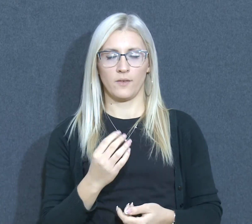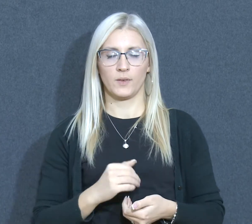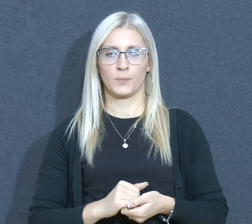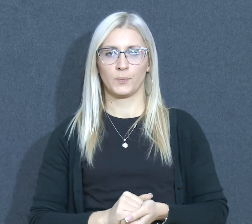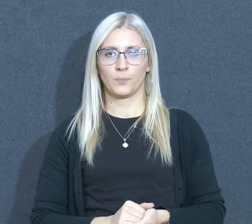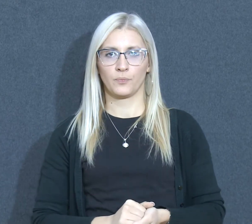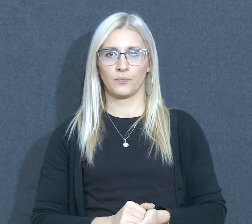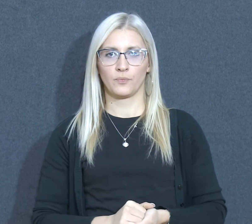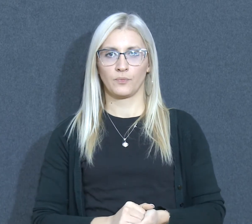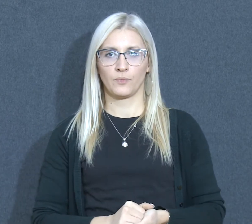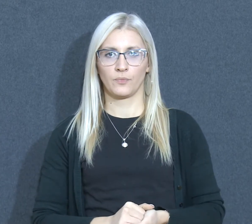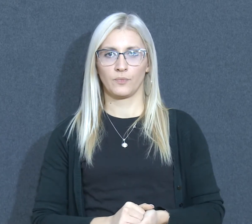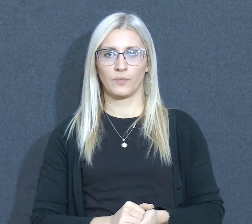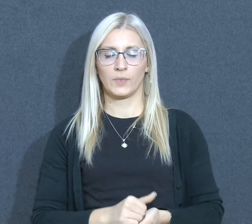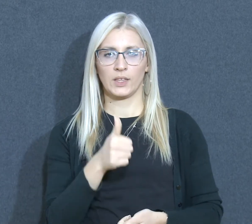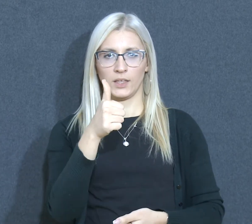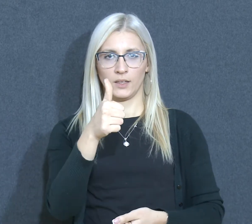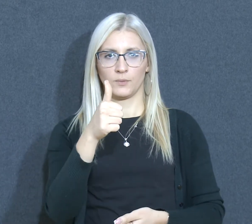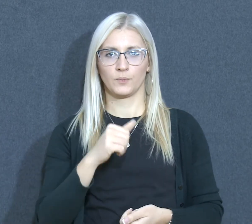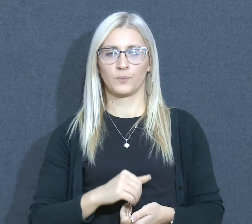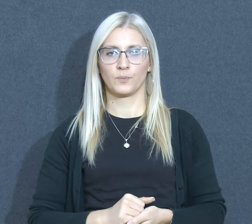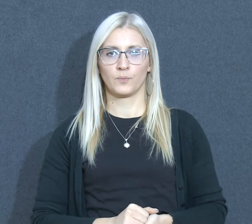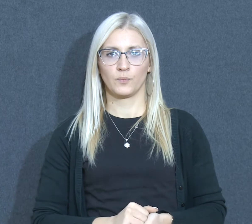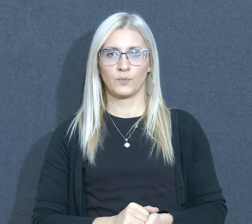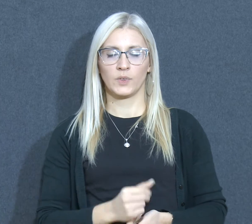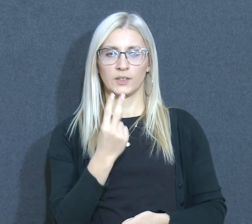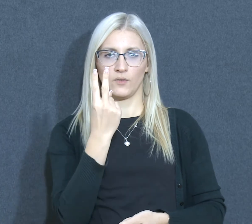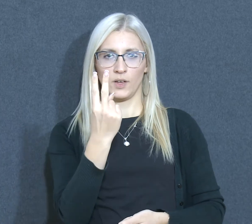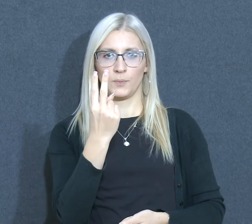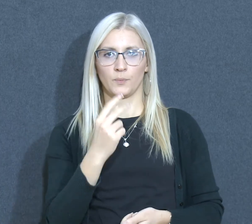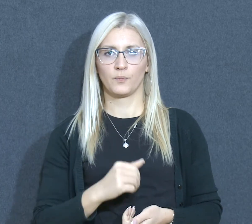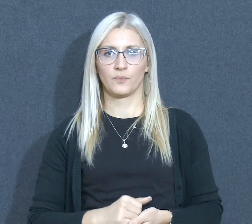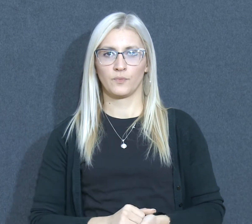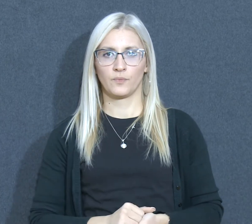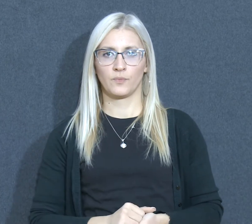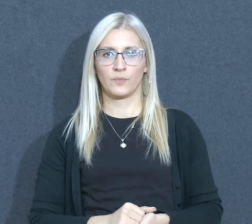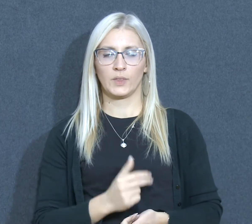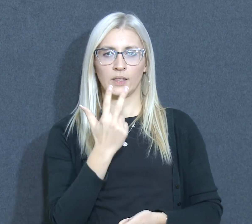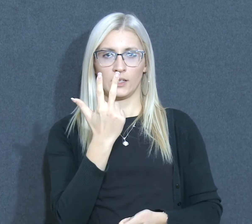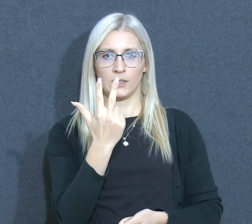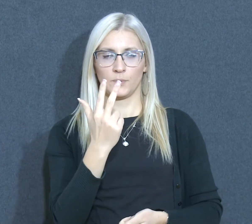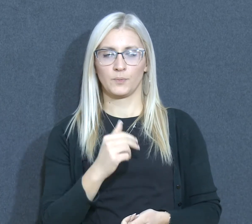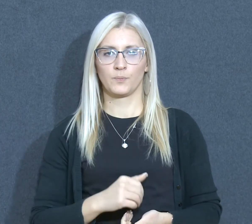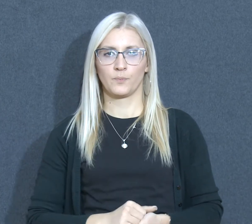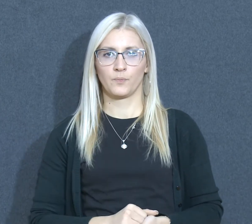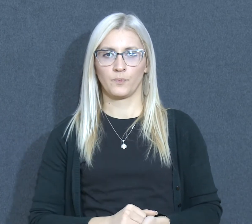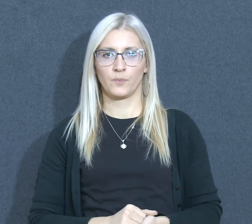1, 2, 3, 4,